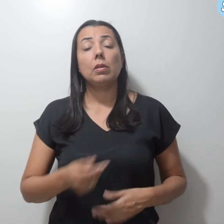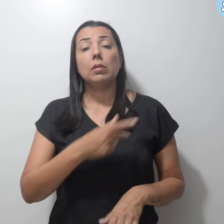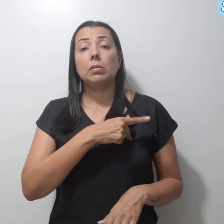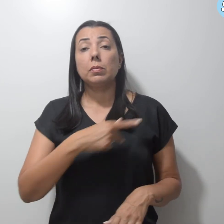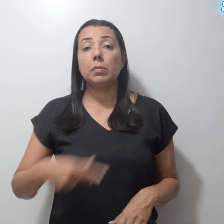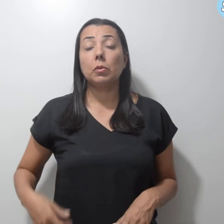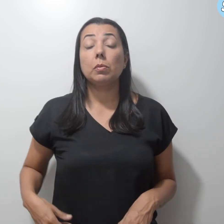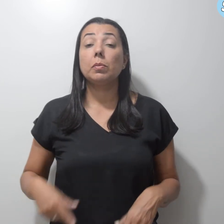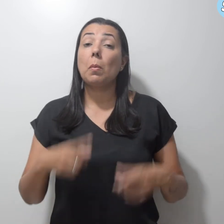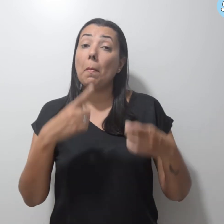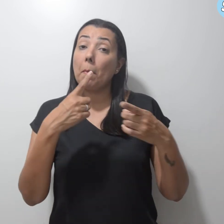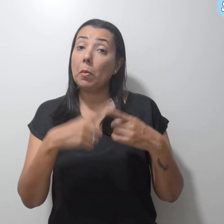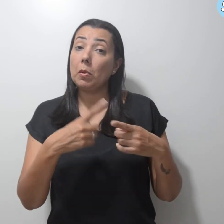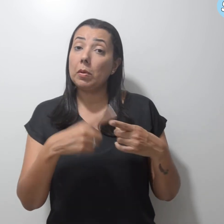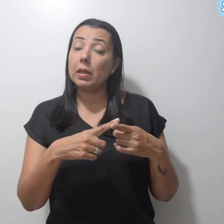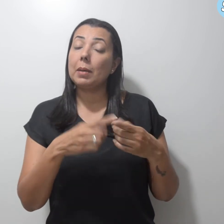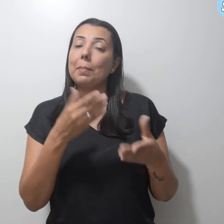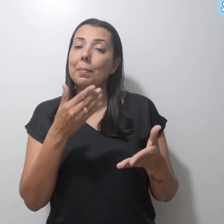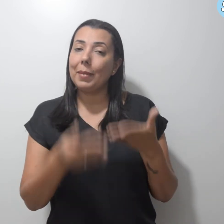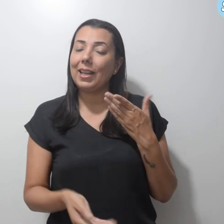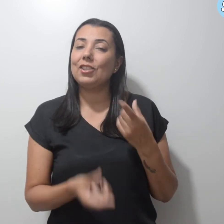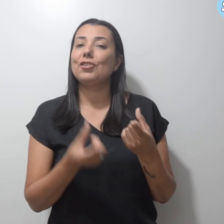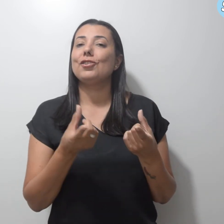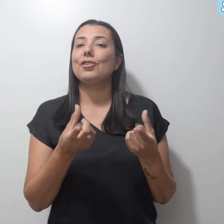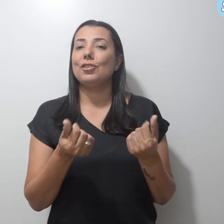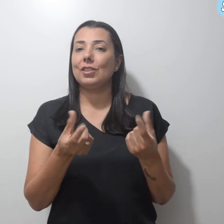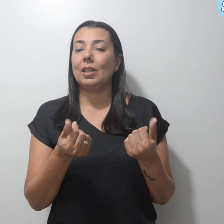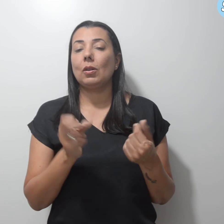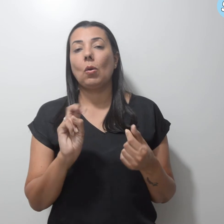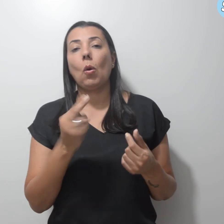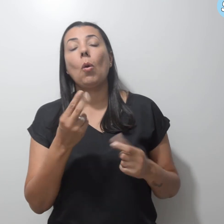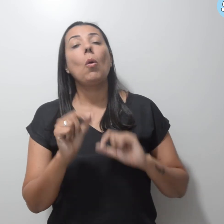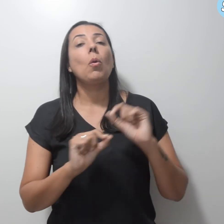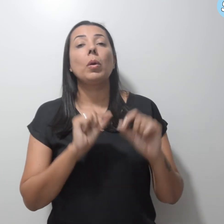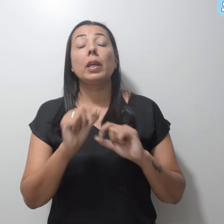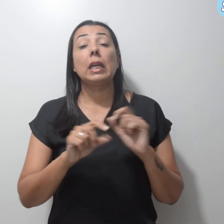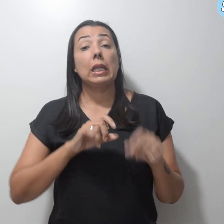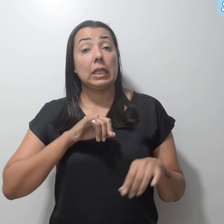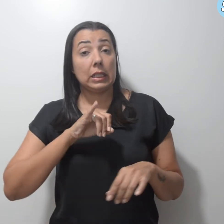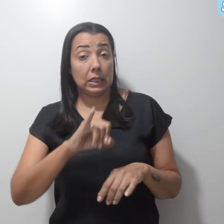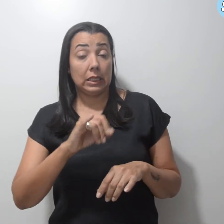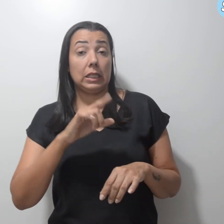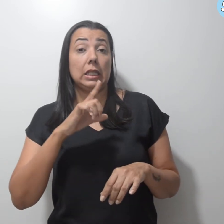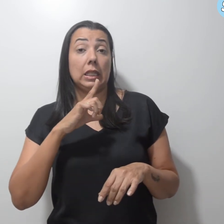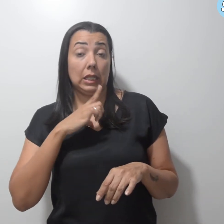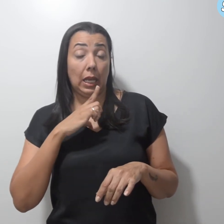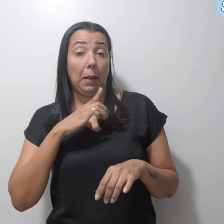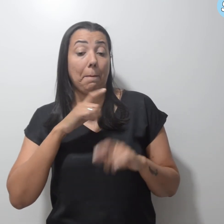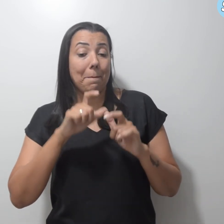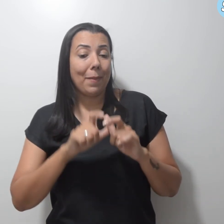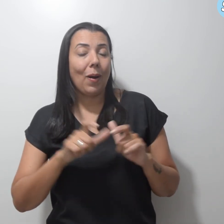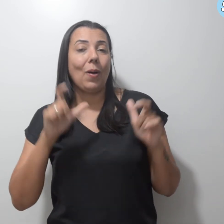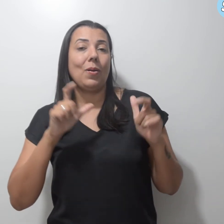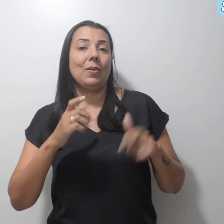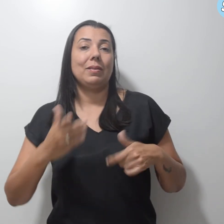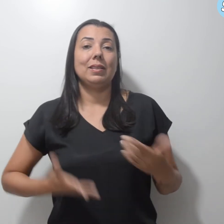porque vão perder dinheiro. Ou seja, se há uma maioria de servidores de contrato